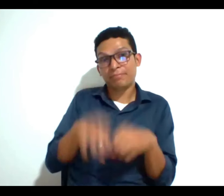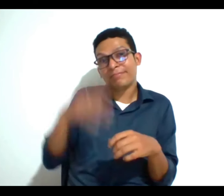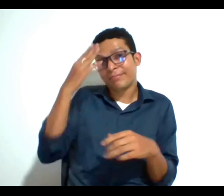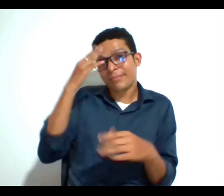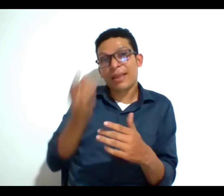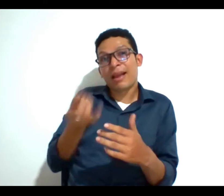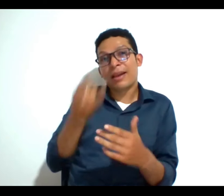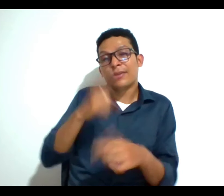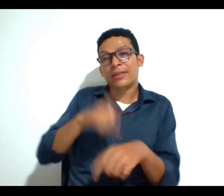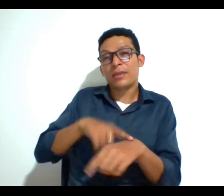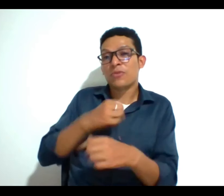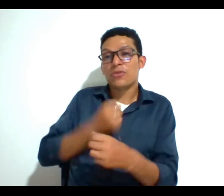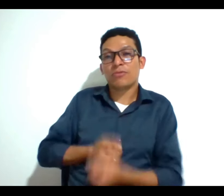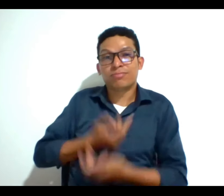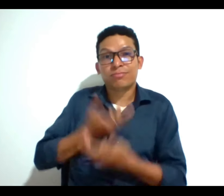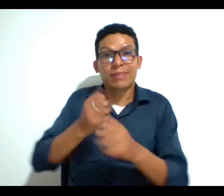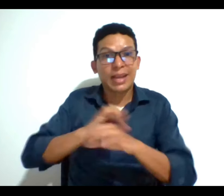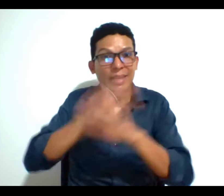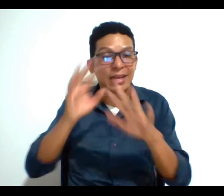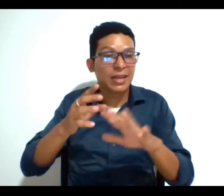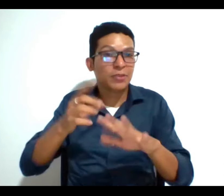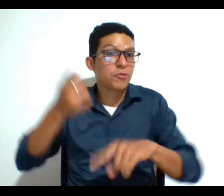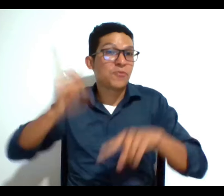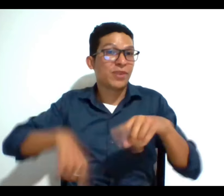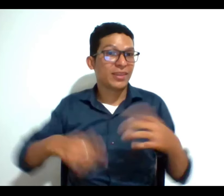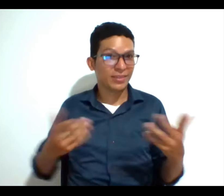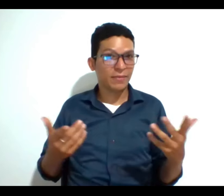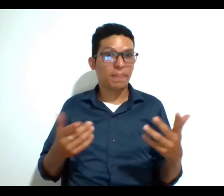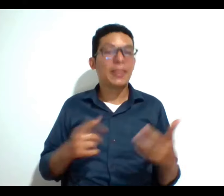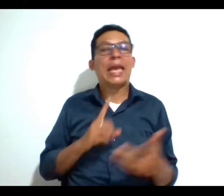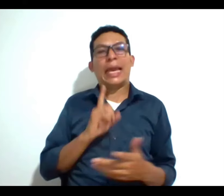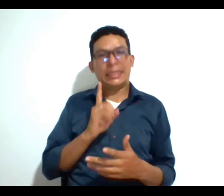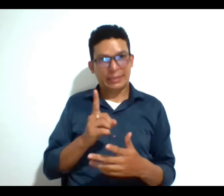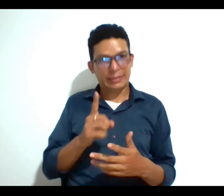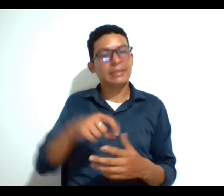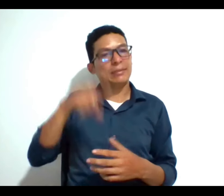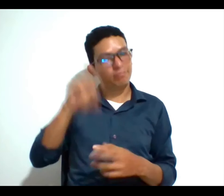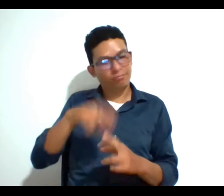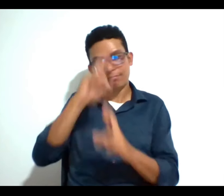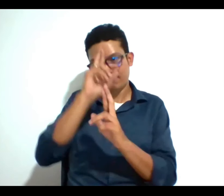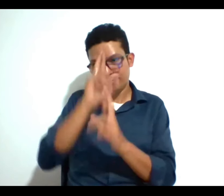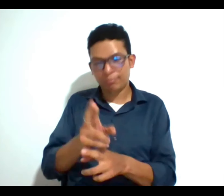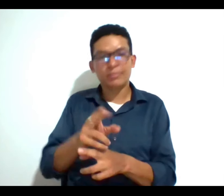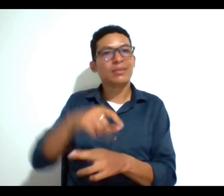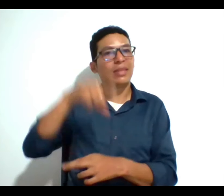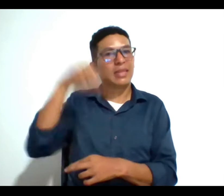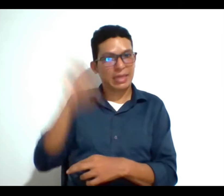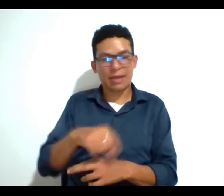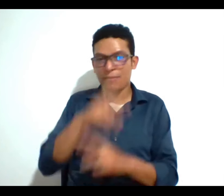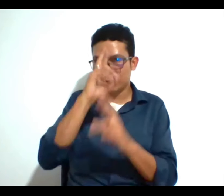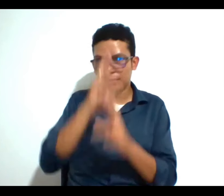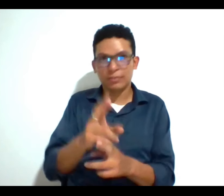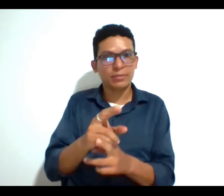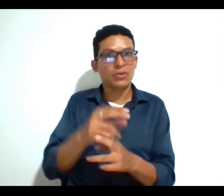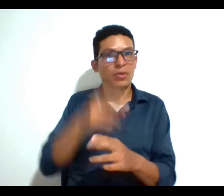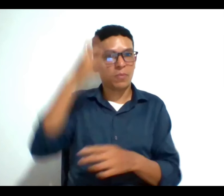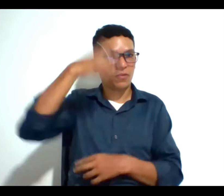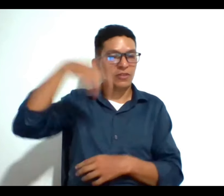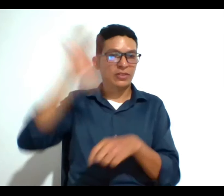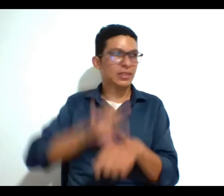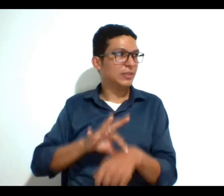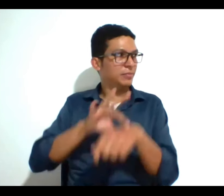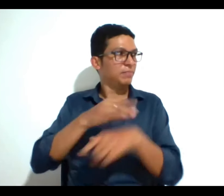que yo no pueda expresar claramente lo que quiero y esa directiva anticipada se debe respetar y tiene que ser respetada por los profesionales de la salud